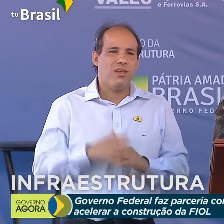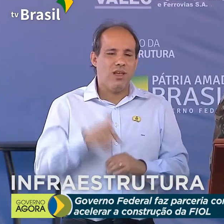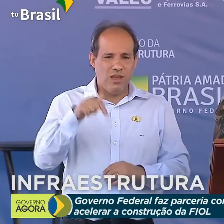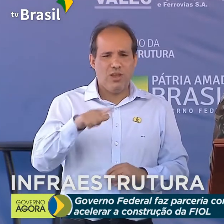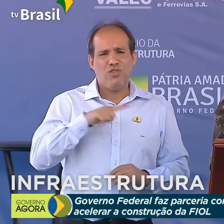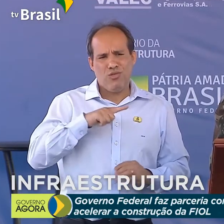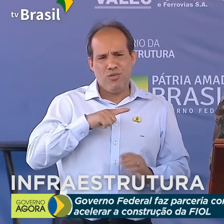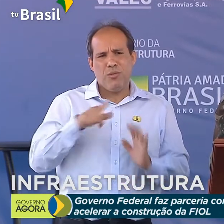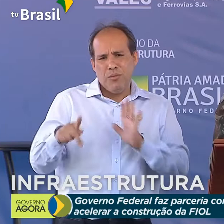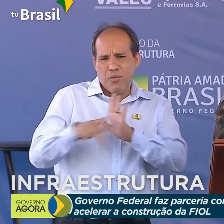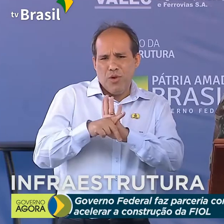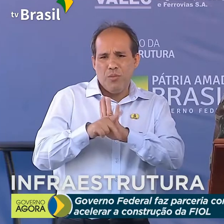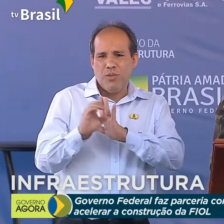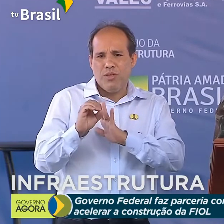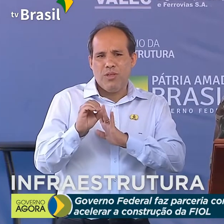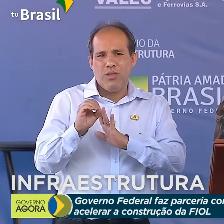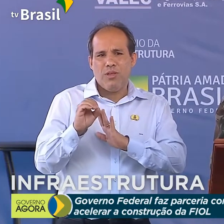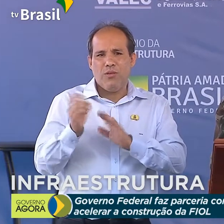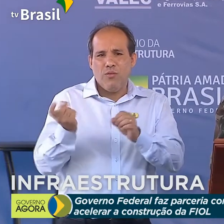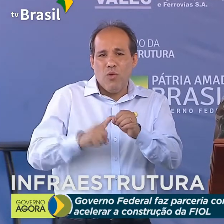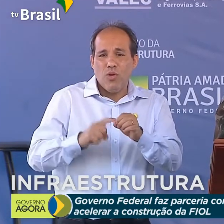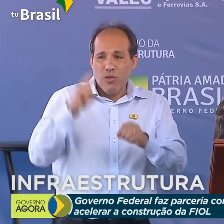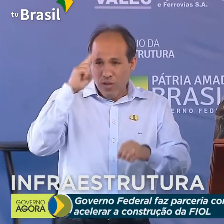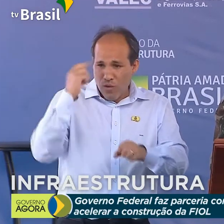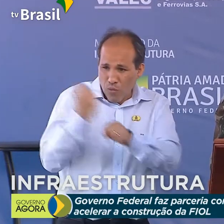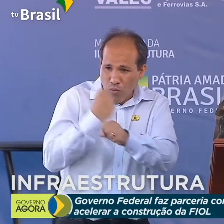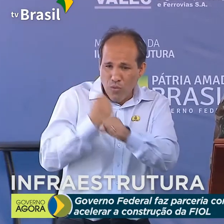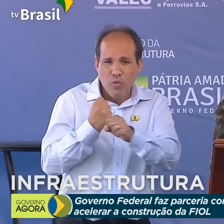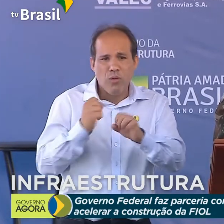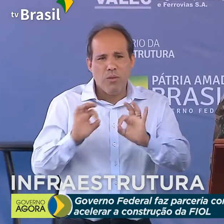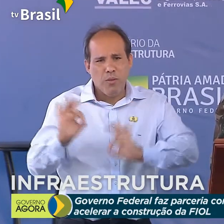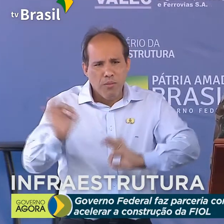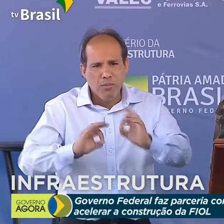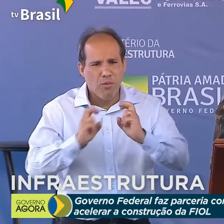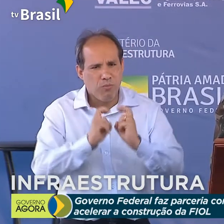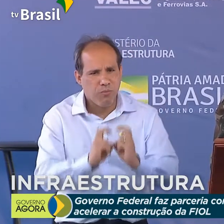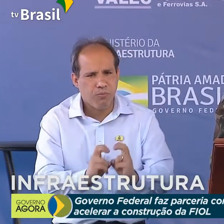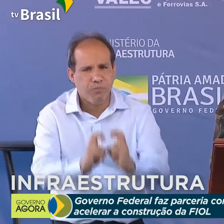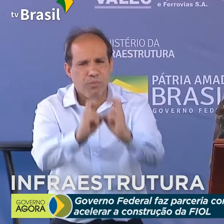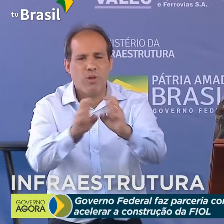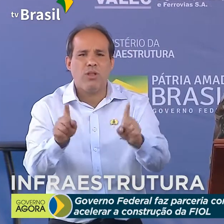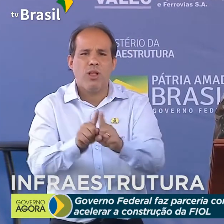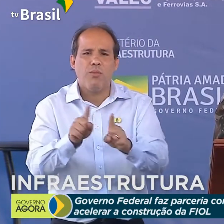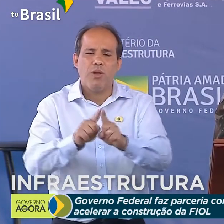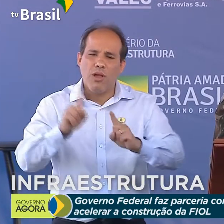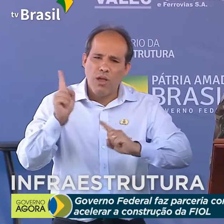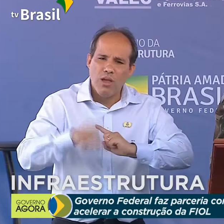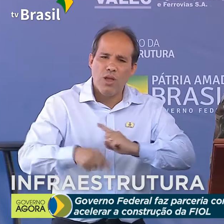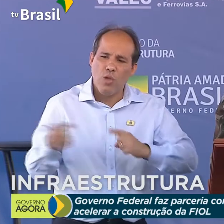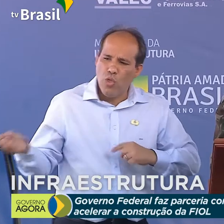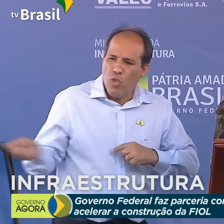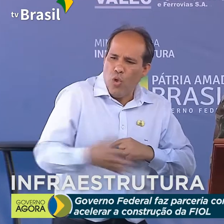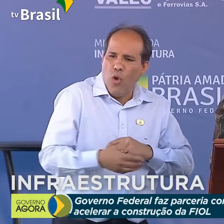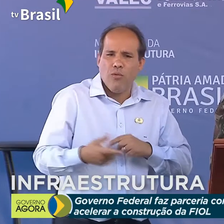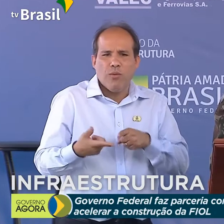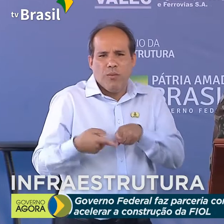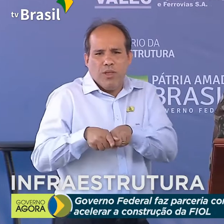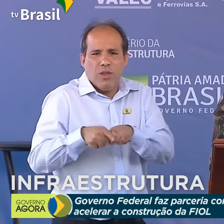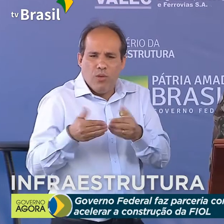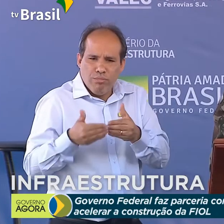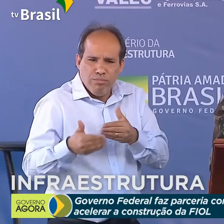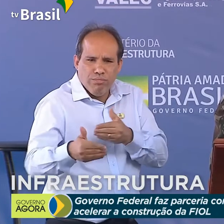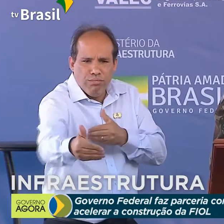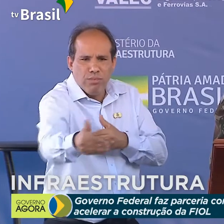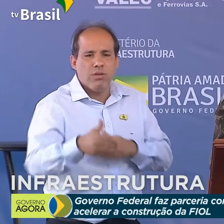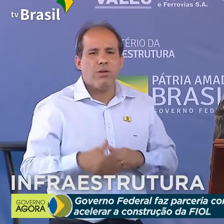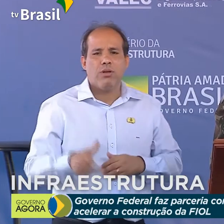além de marcar o retorno do Exército na execução de obras ferroviárias, também simboliza o início de novas parcerias. Ao senhor